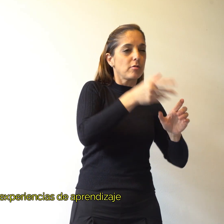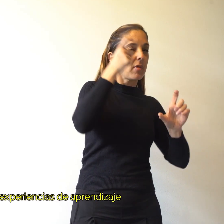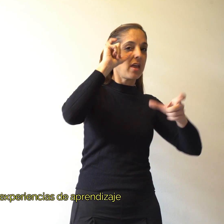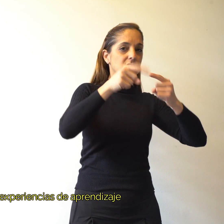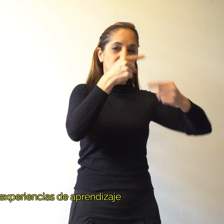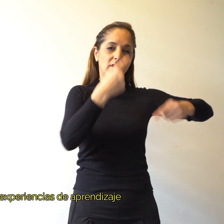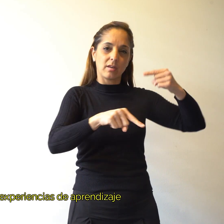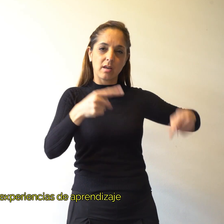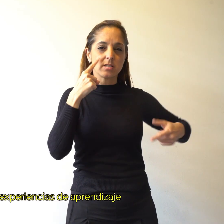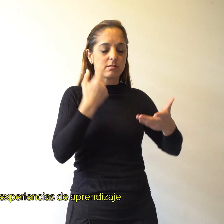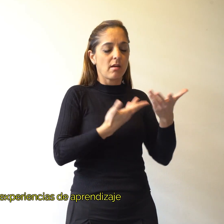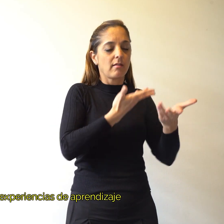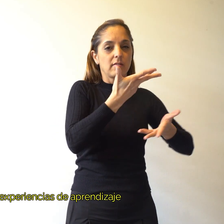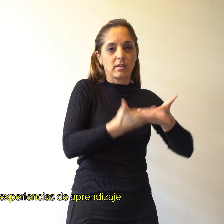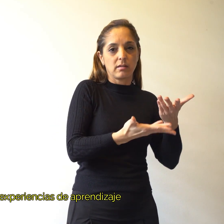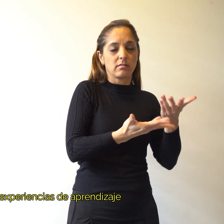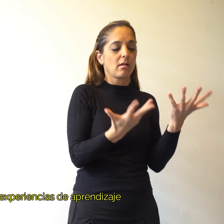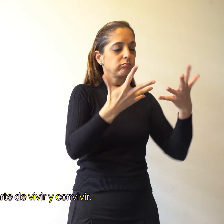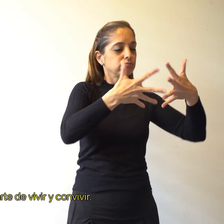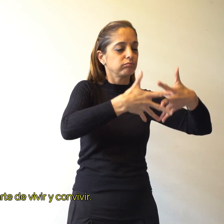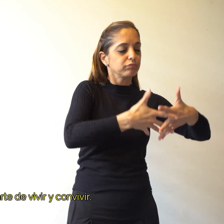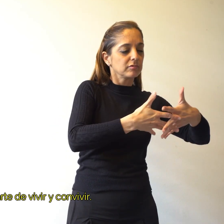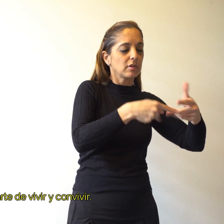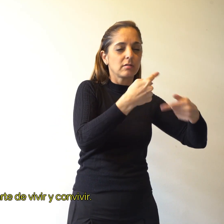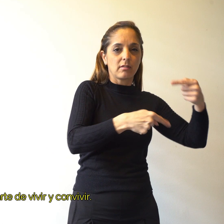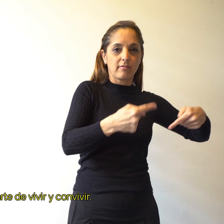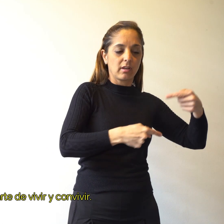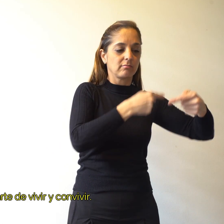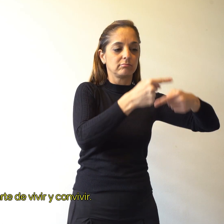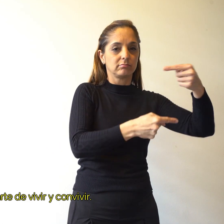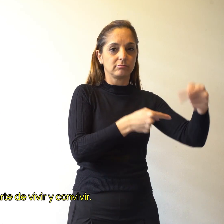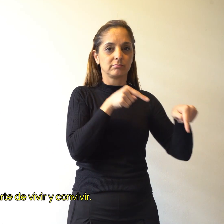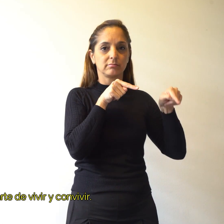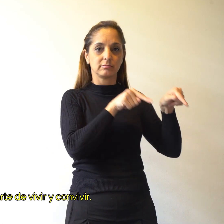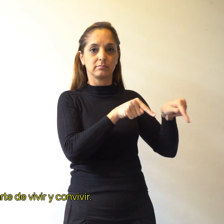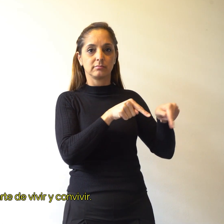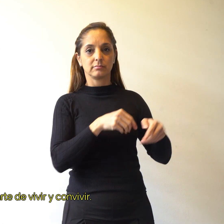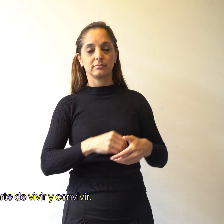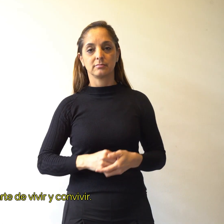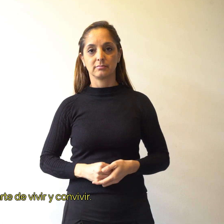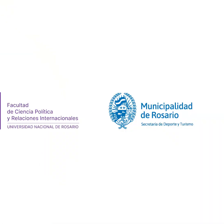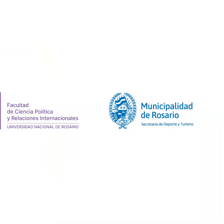desarrollando experiencias de aprendizaje por el arte de vivir y convivir.